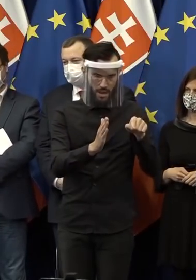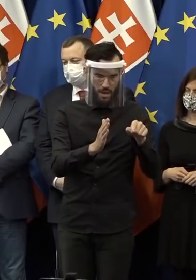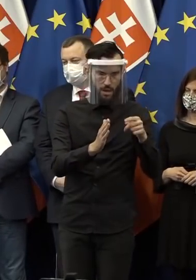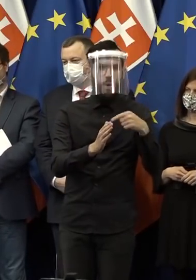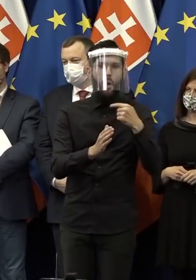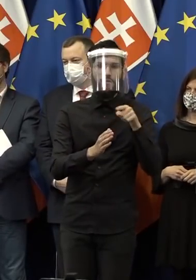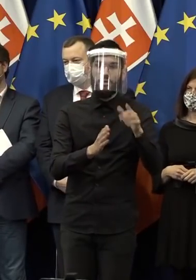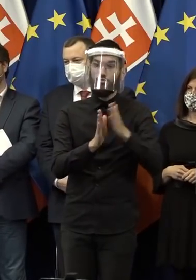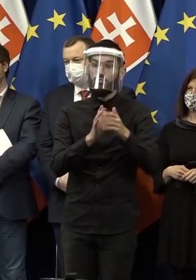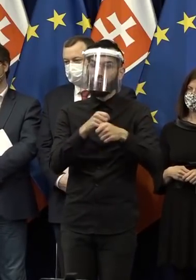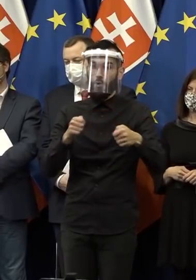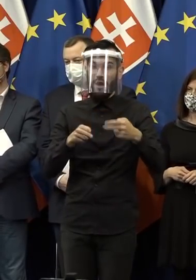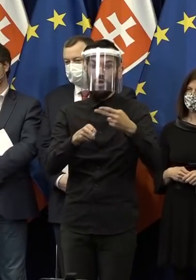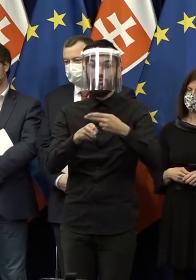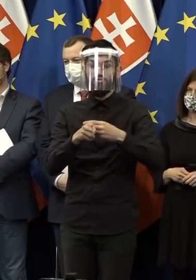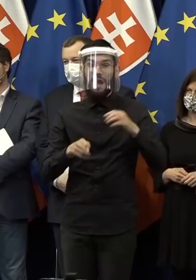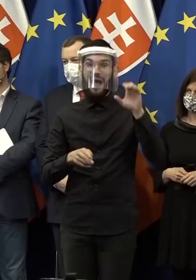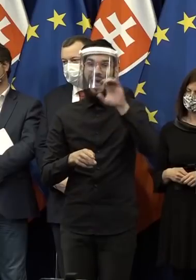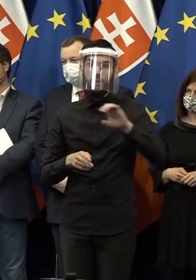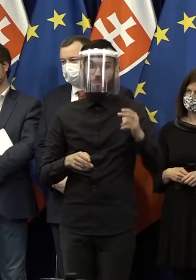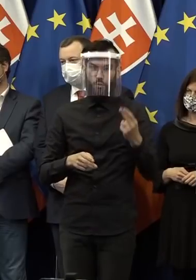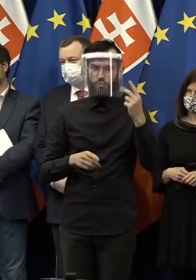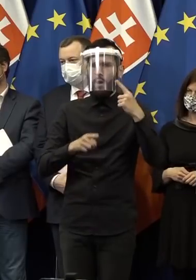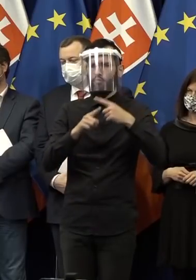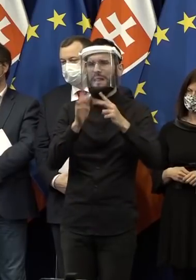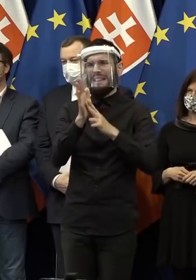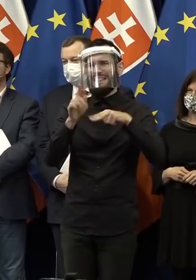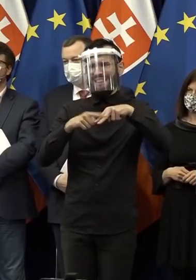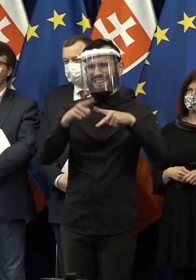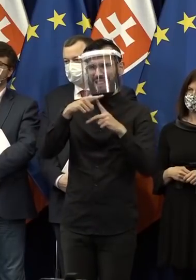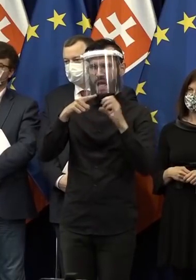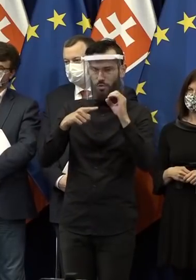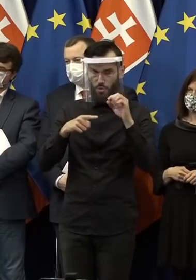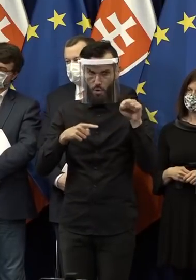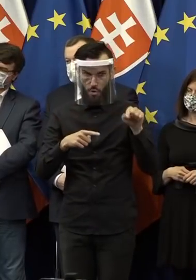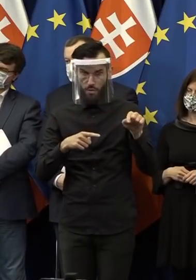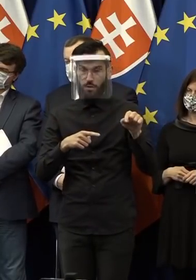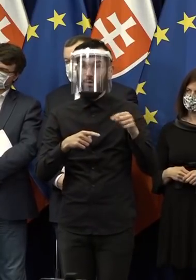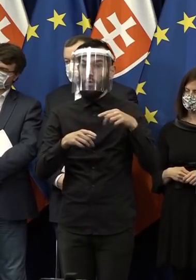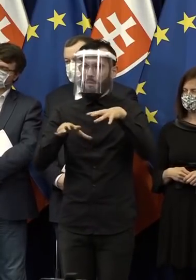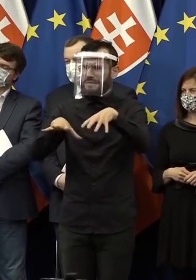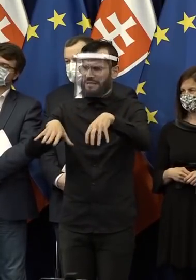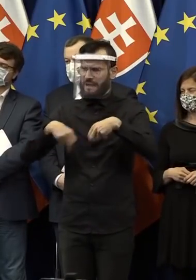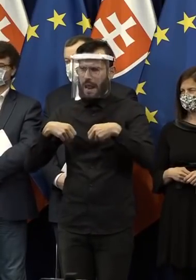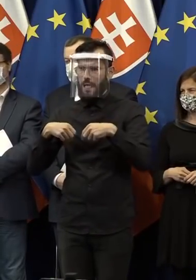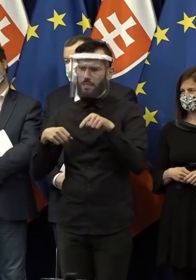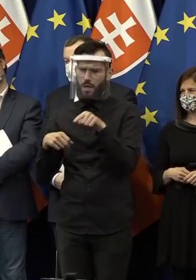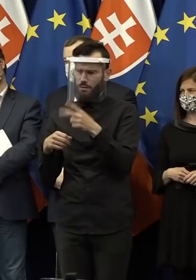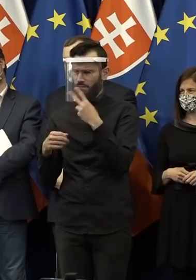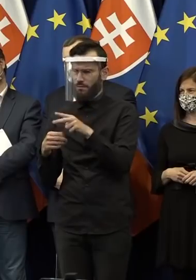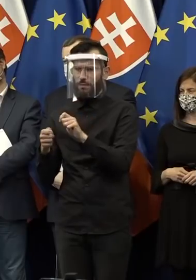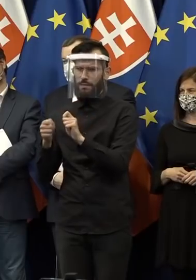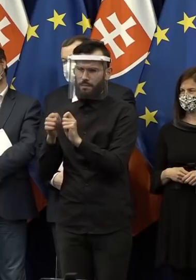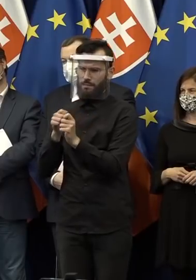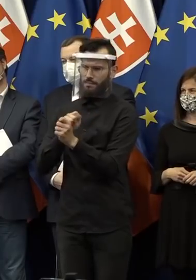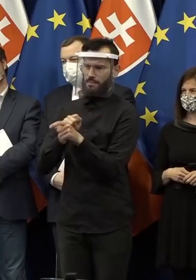spomínali spoluprácu so štátmi Európskej únie a NATO. V tej schválené verzi je tam trošičku oslabenia tá